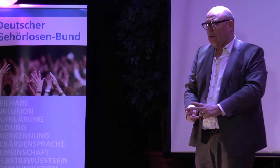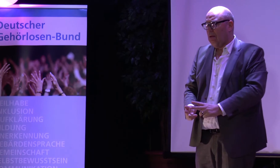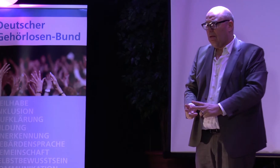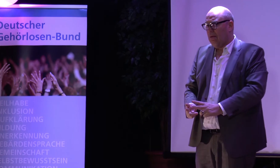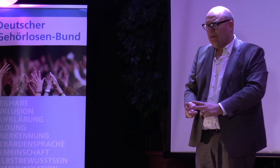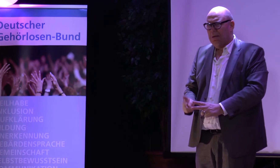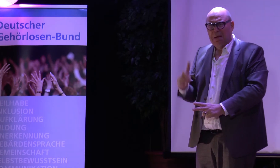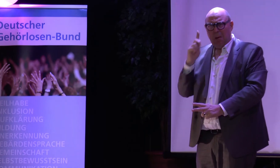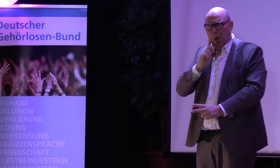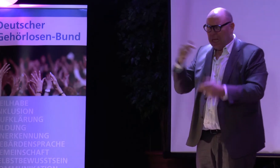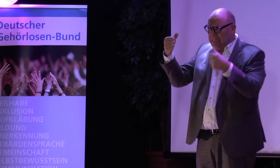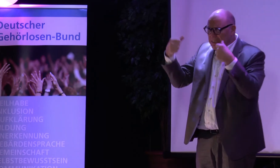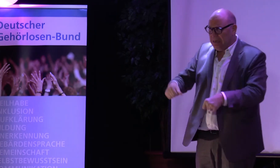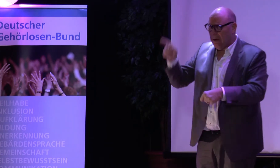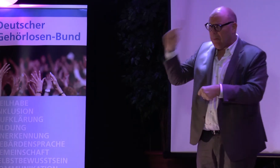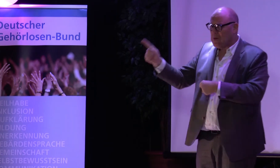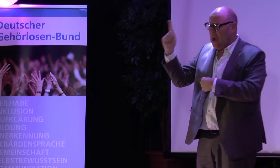Denn sonst ist meine Welt recht klein.